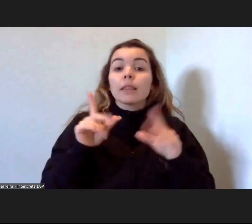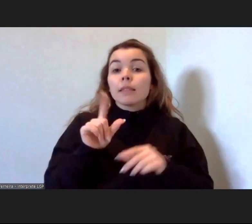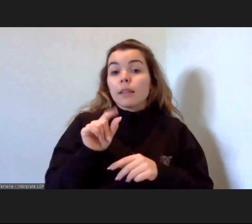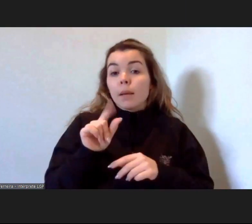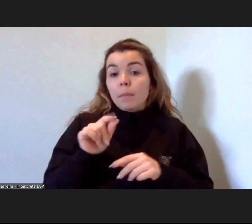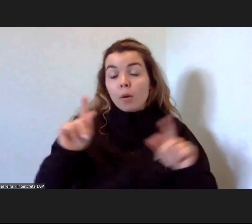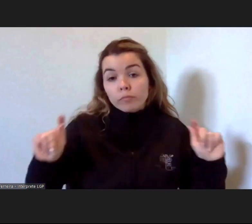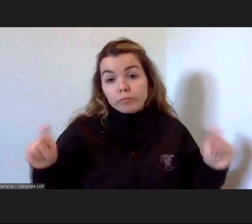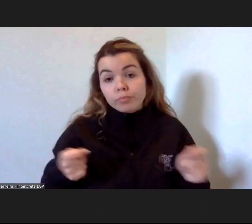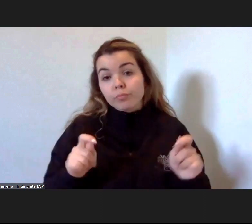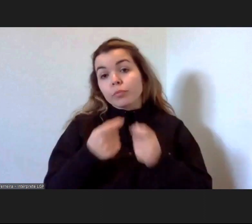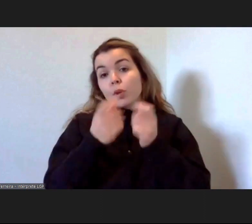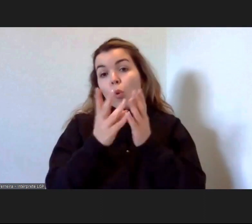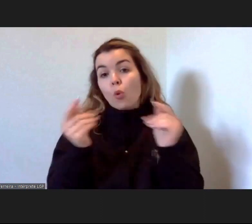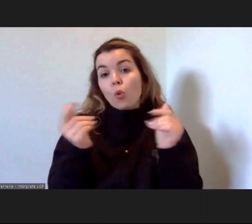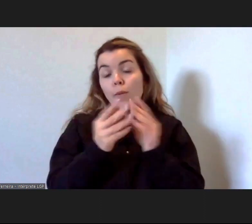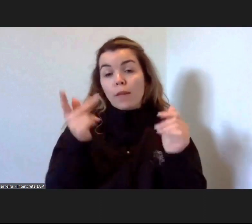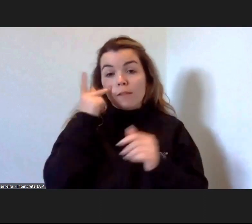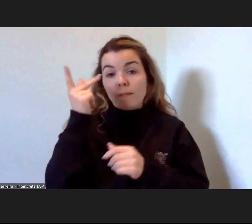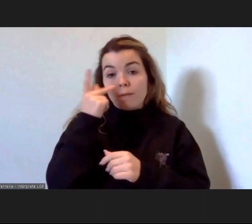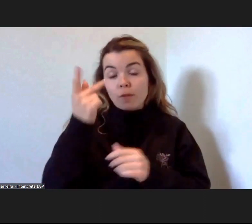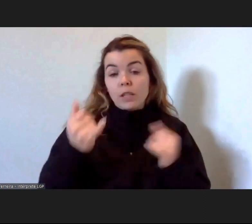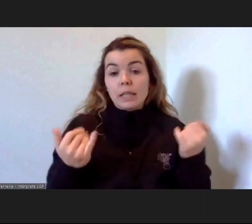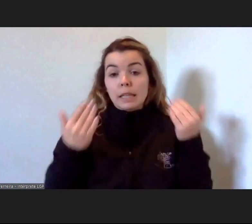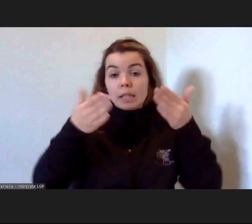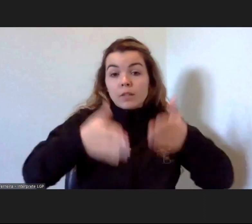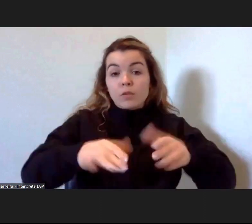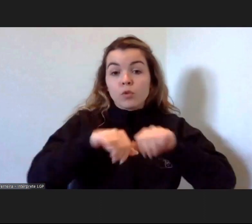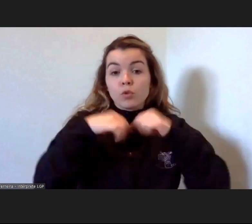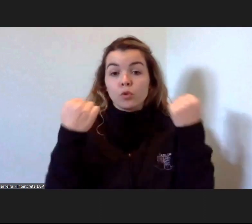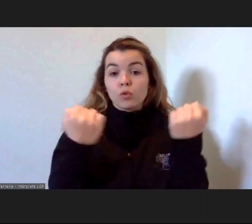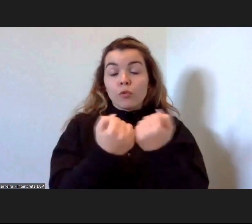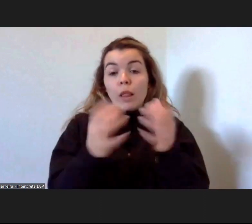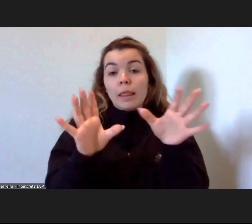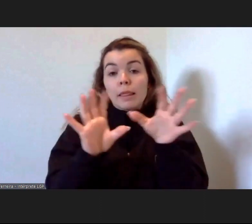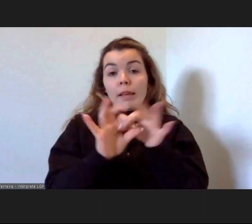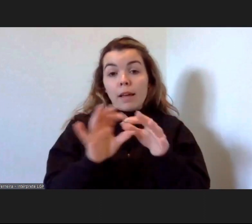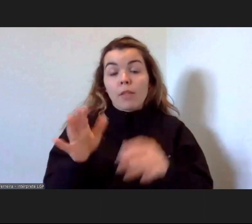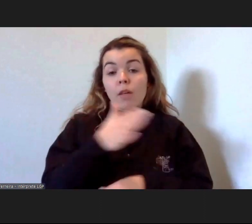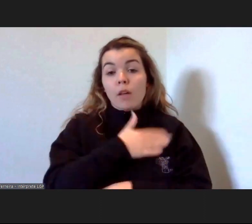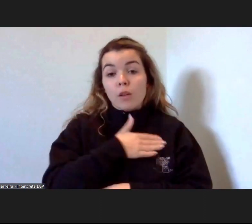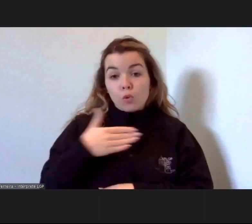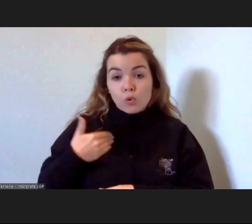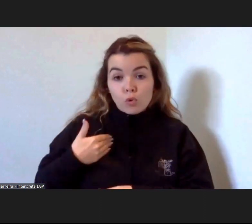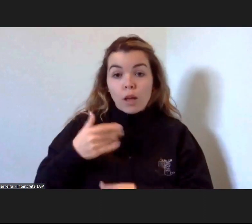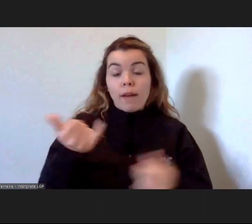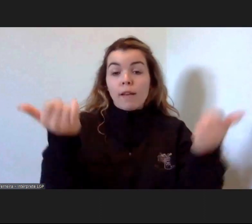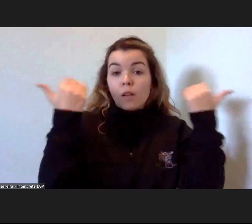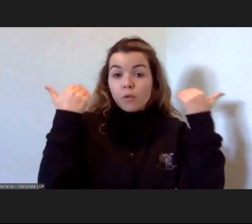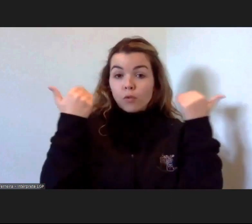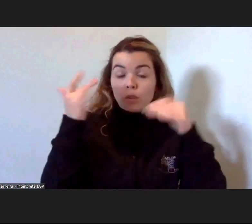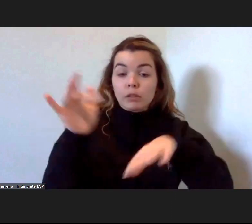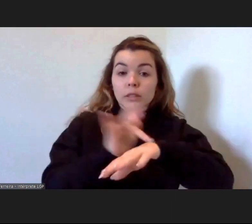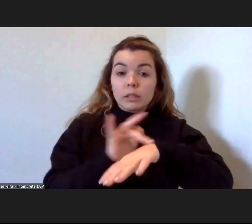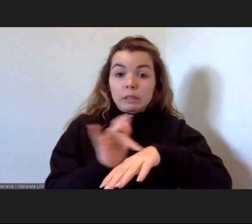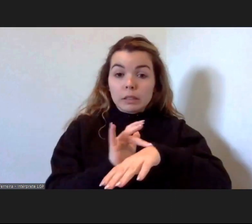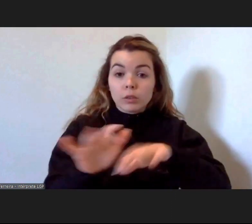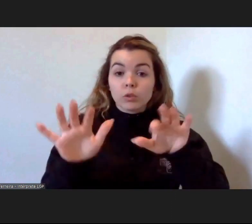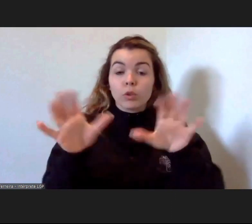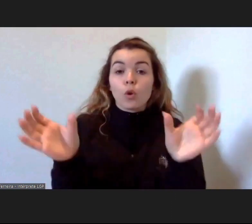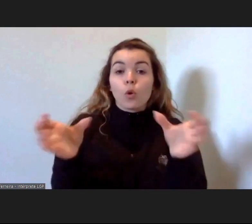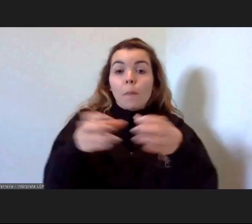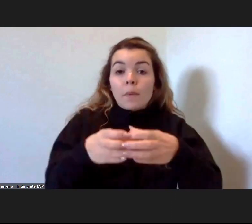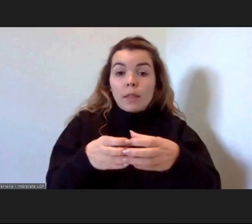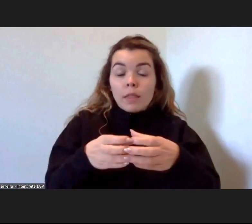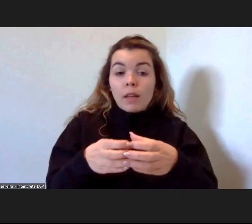a intervenção social no domínio da saúde a informação e sensibilização da comunidade para